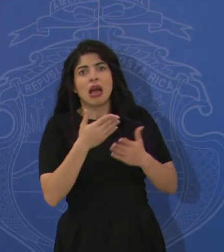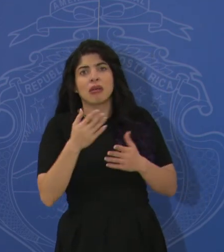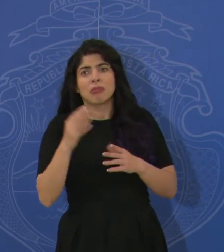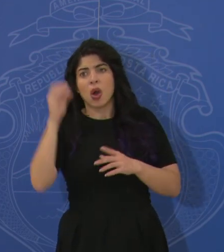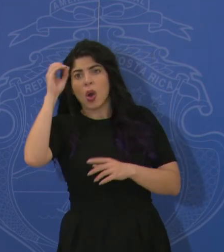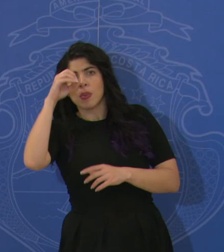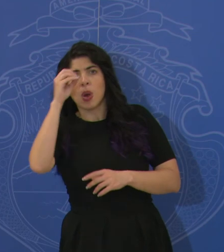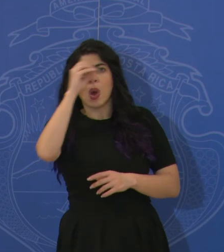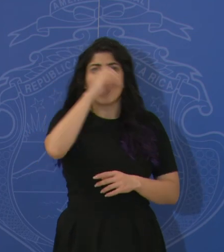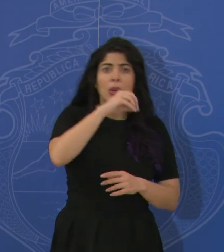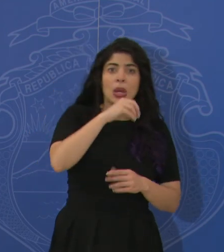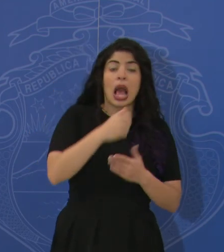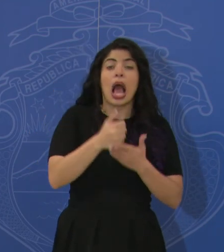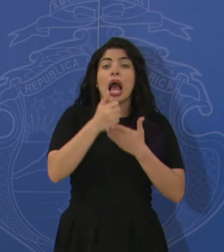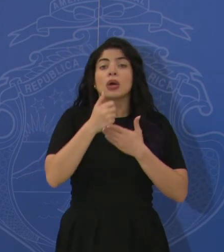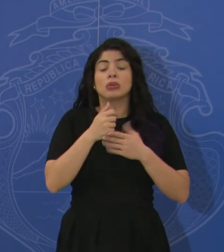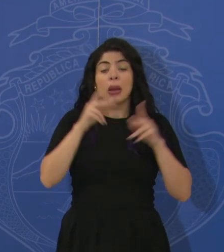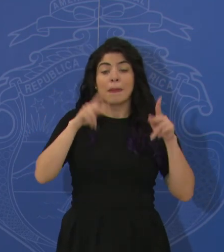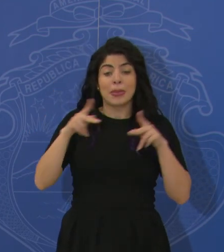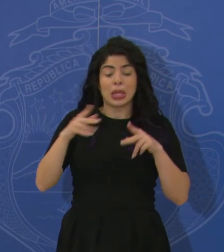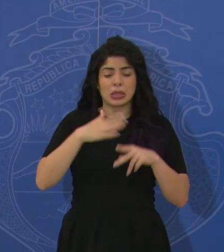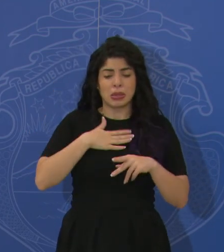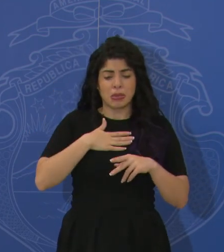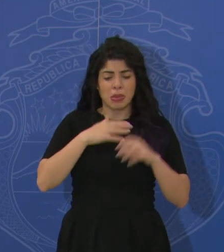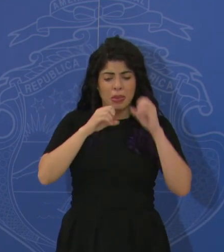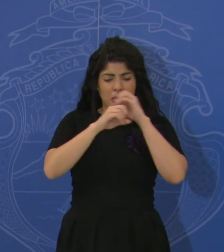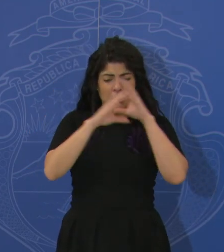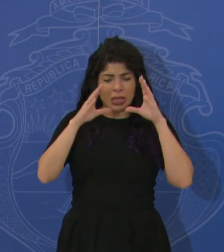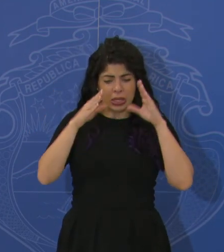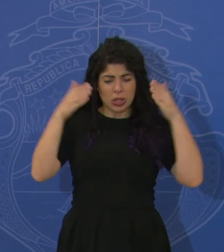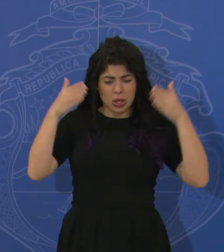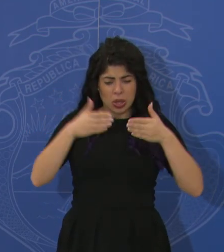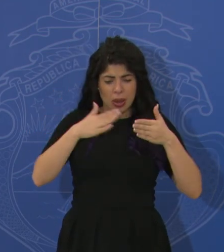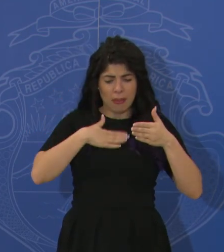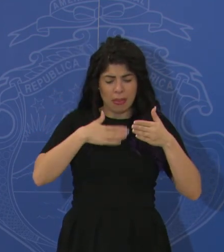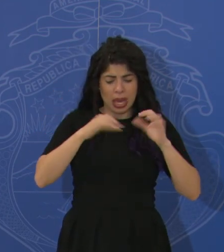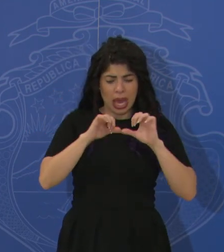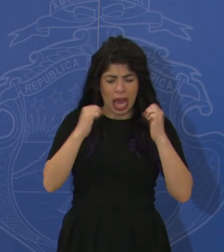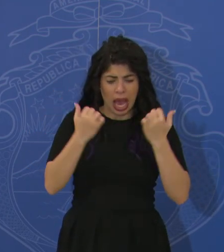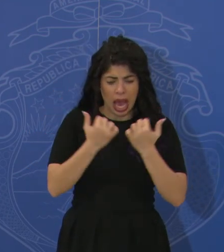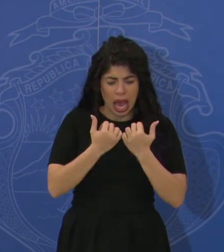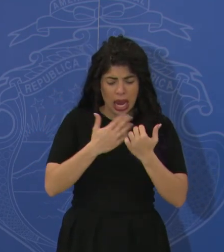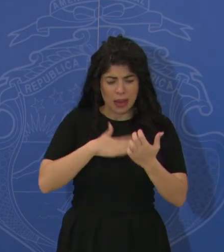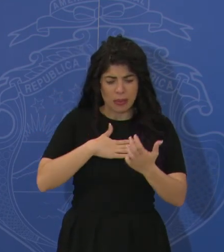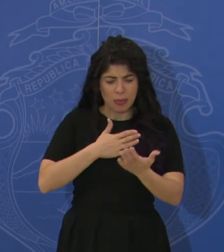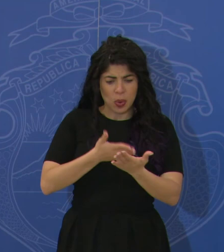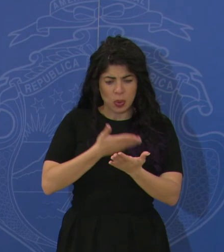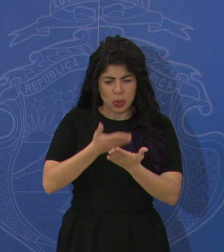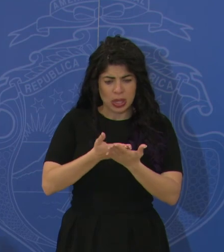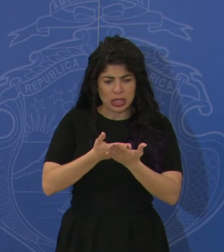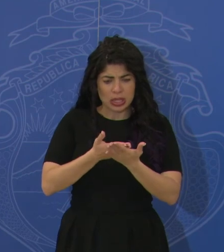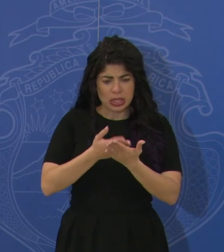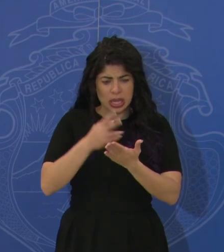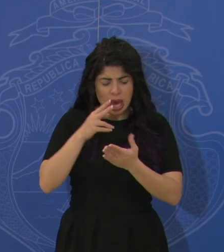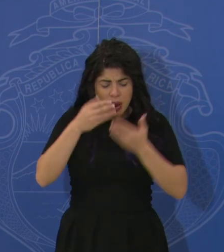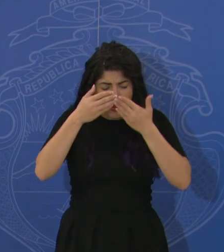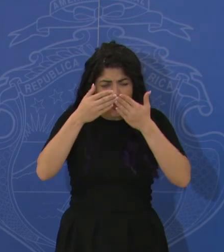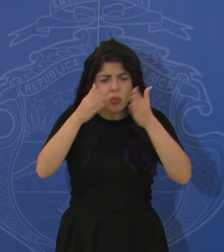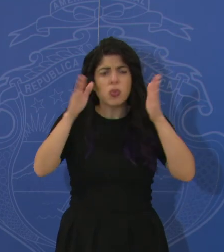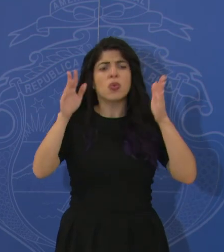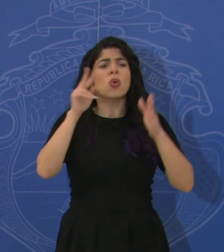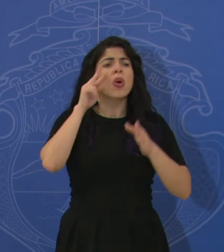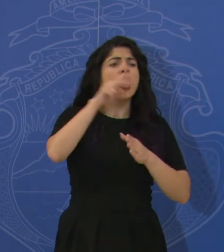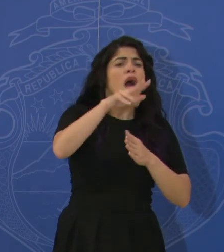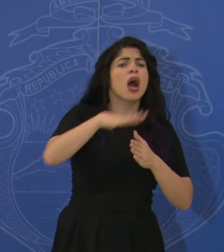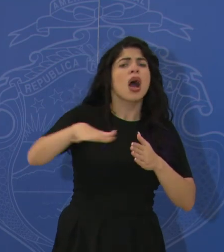también ayuda a que la gente se salga de su visión estrecha del sector y del planteamiento y vea que en conjunto